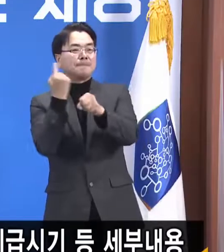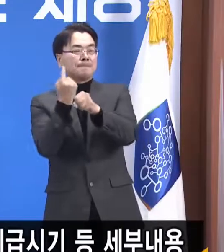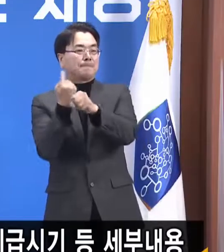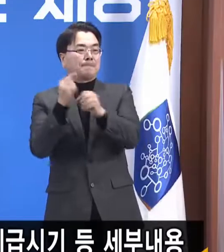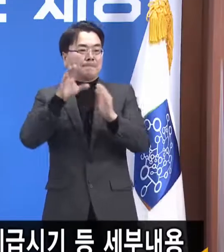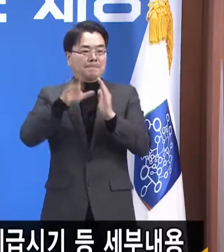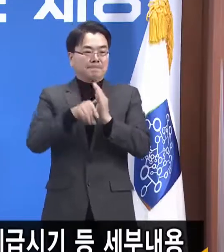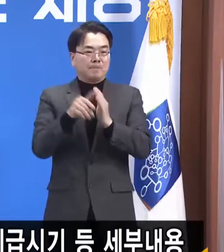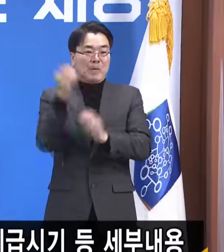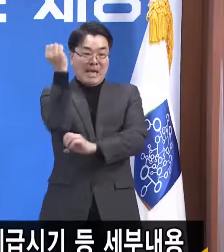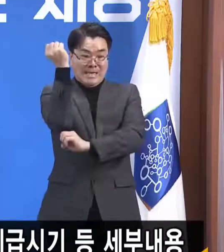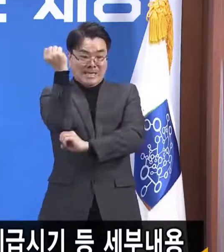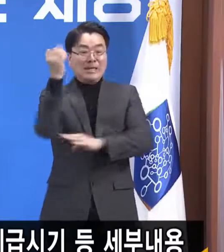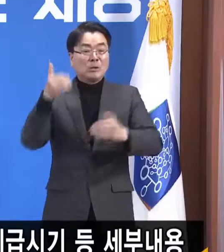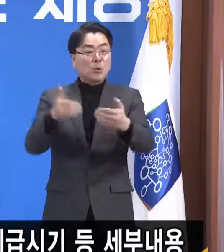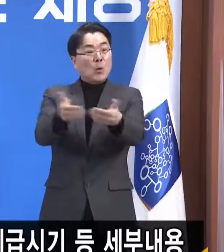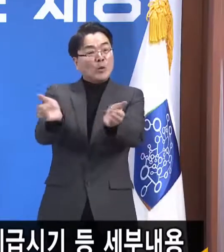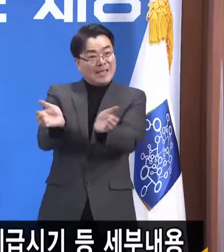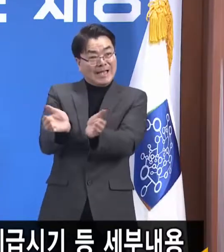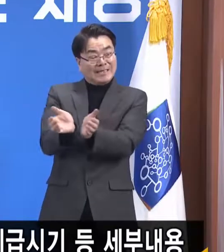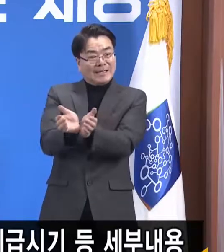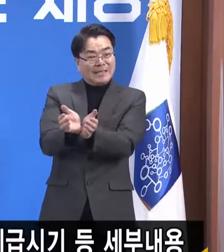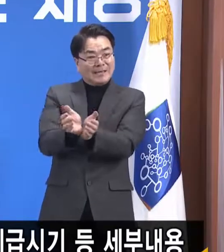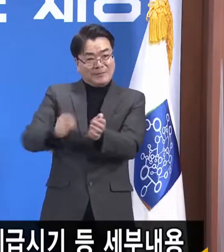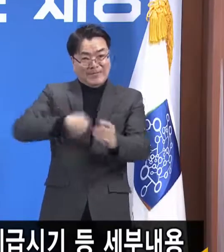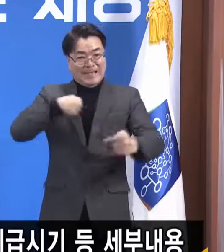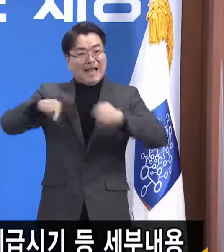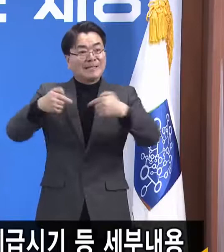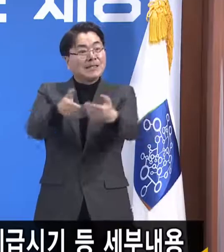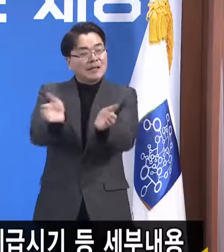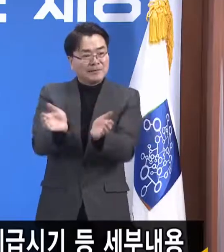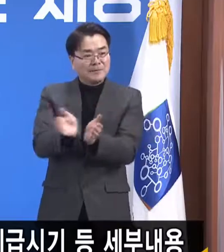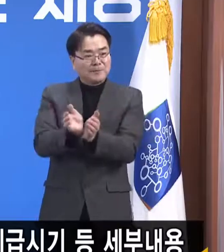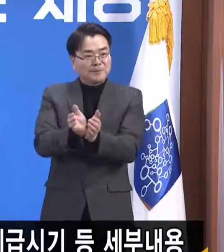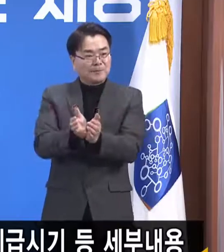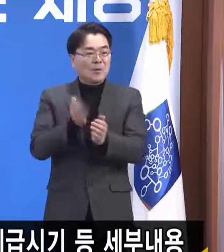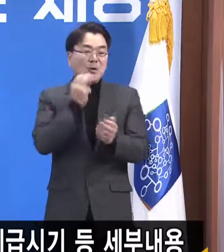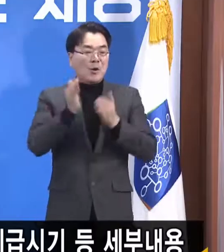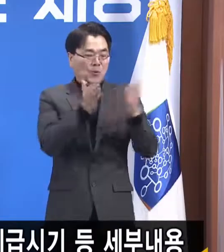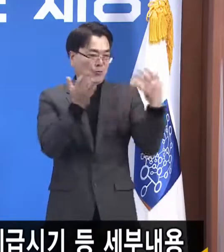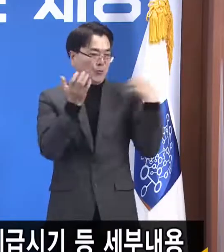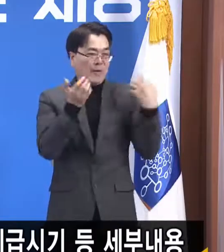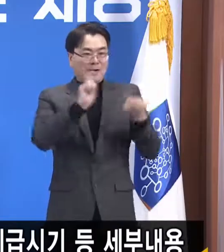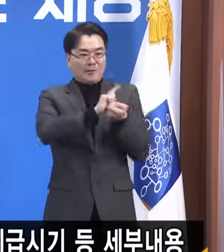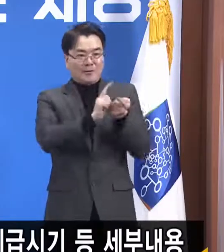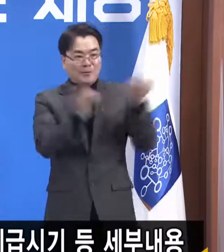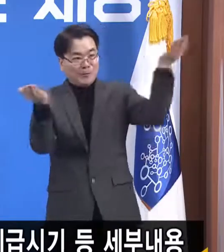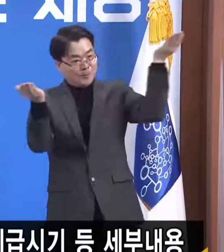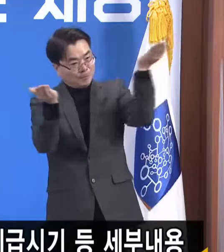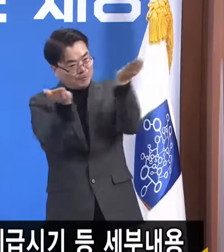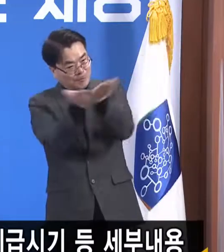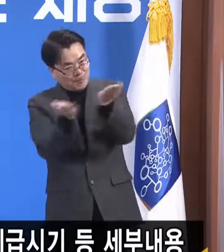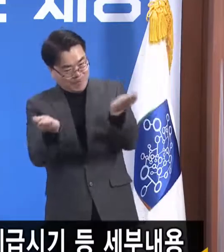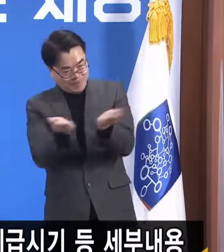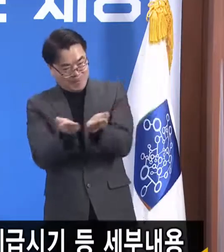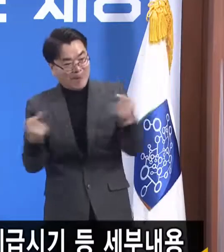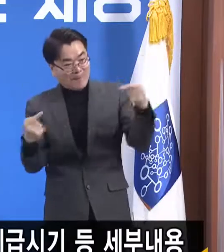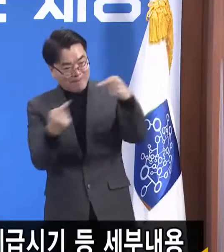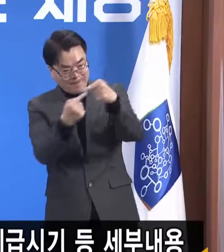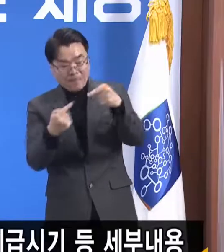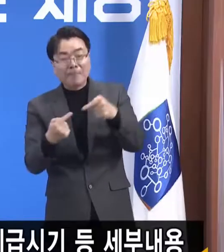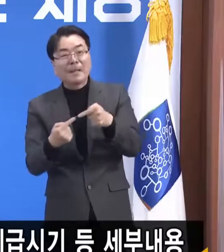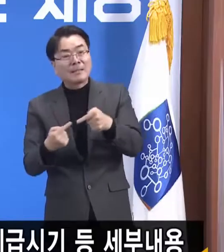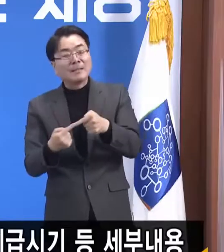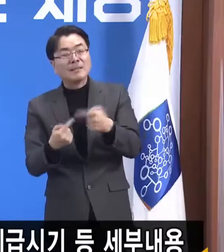기초단체들에서 매칭하다시피 대부분 결국은 예외 없이